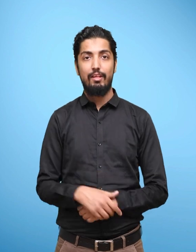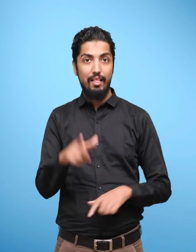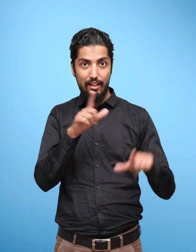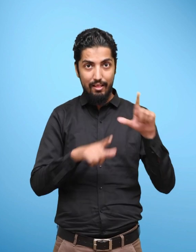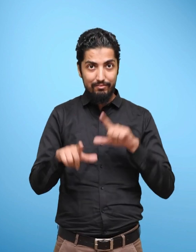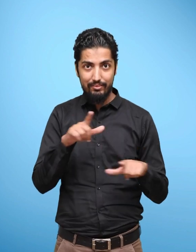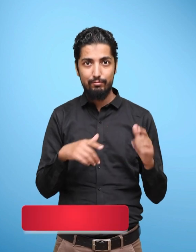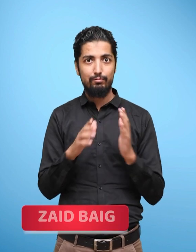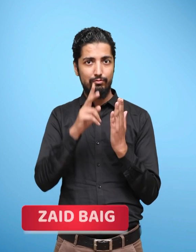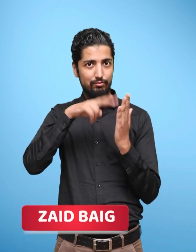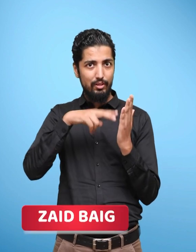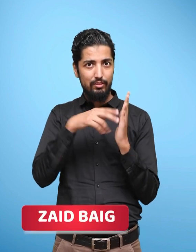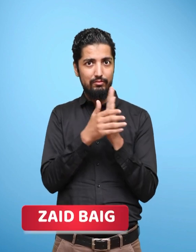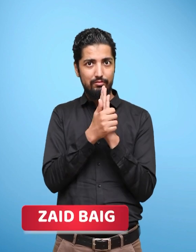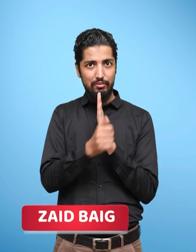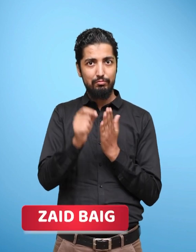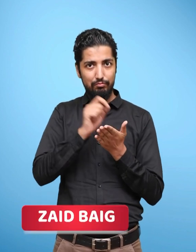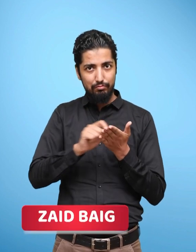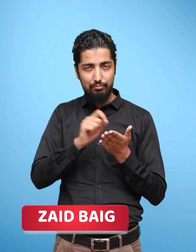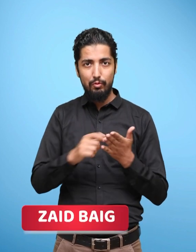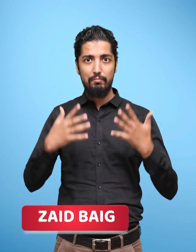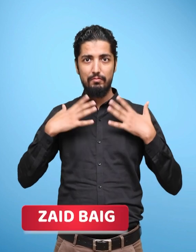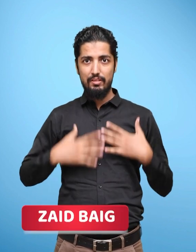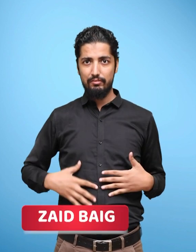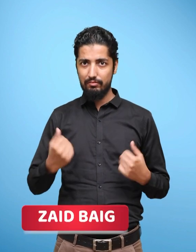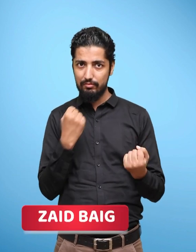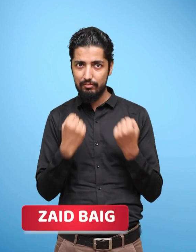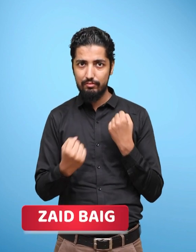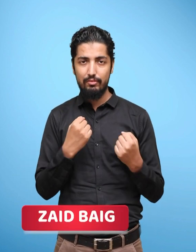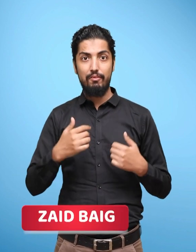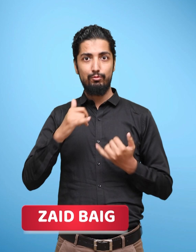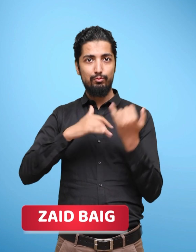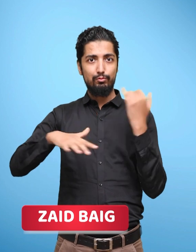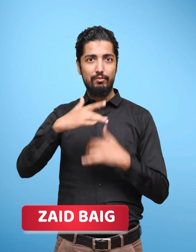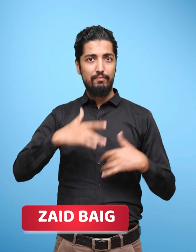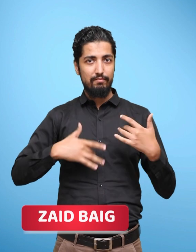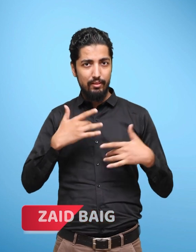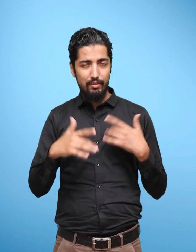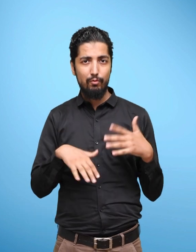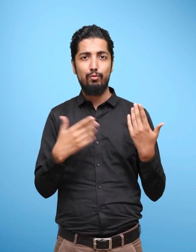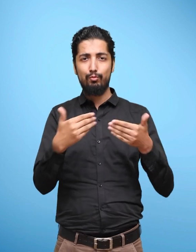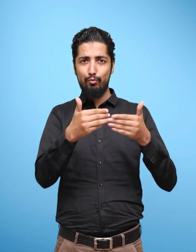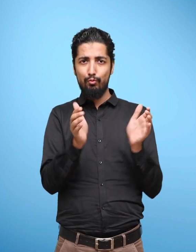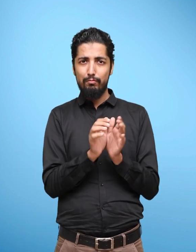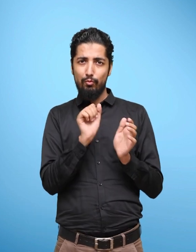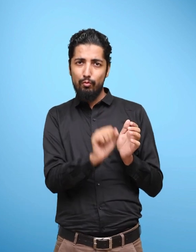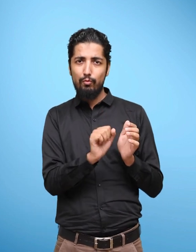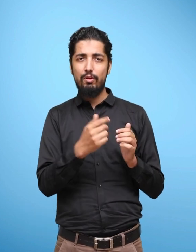Language and literacy Physical Socio-emotional